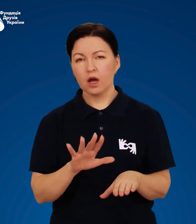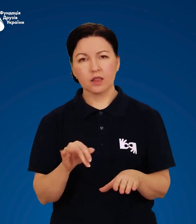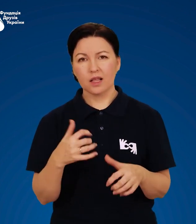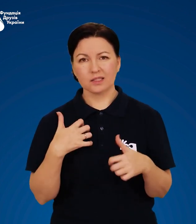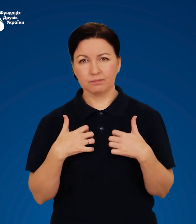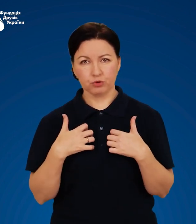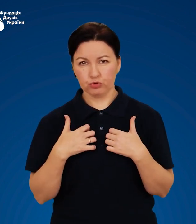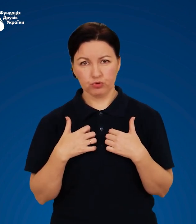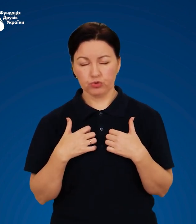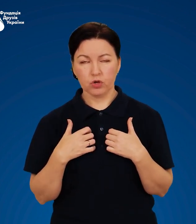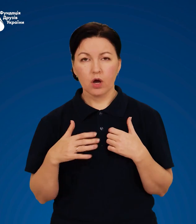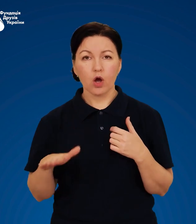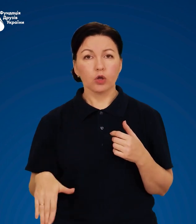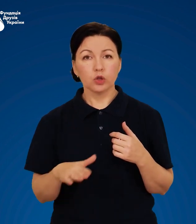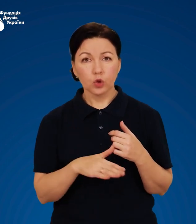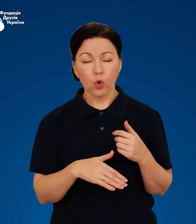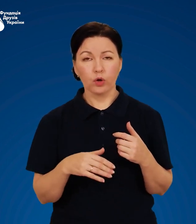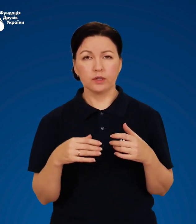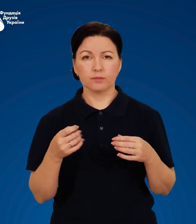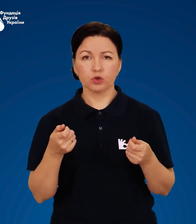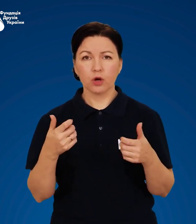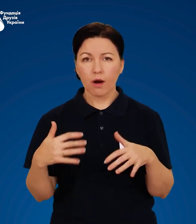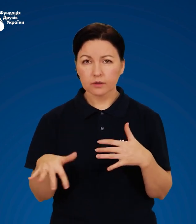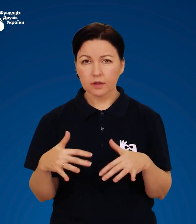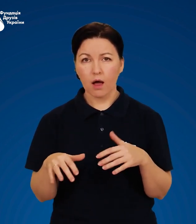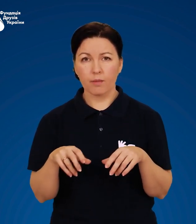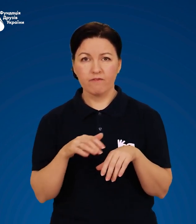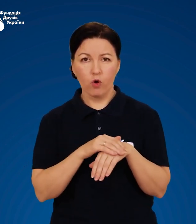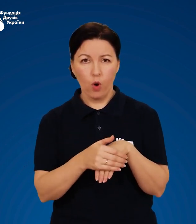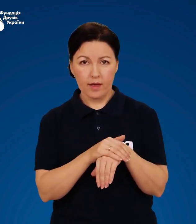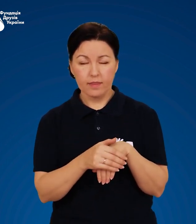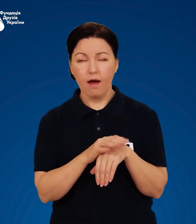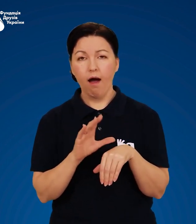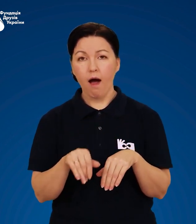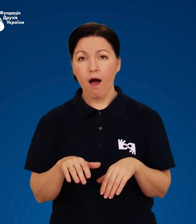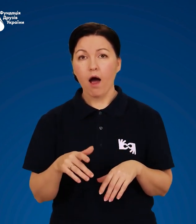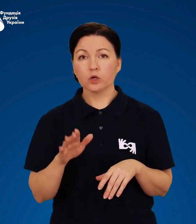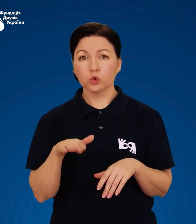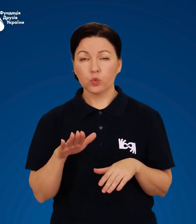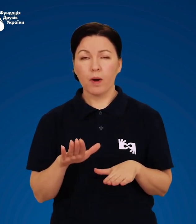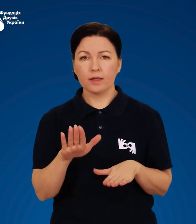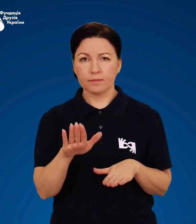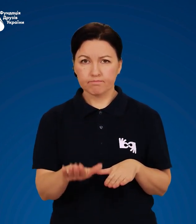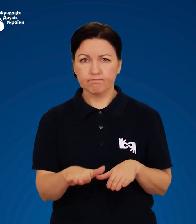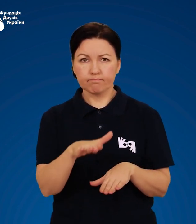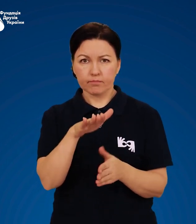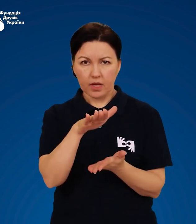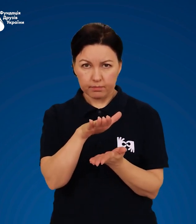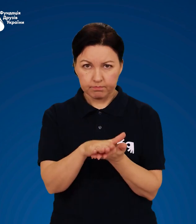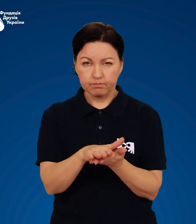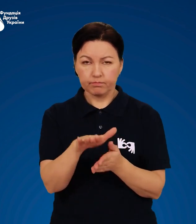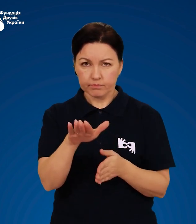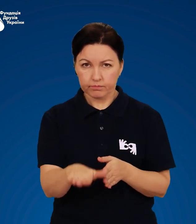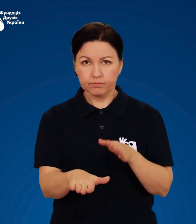поспішаючи. Ноги злегка розслабте в колінах, а ступайте на всю підошву.